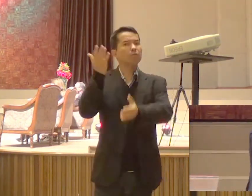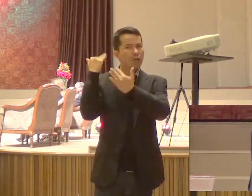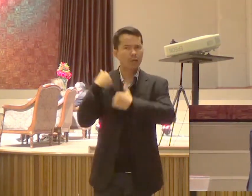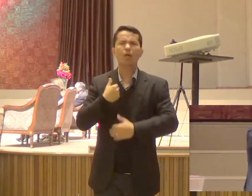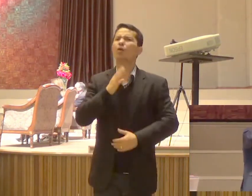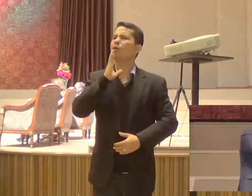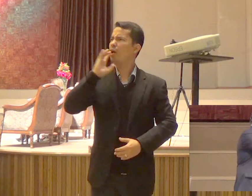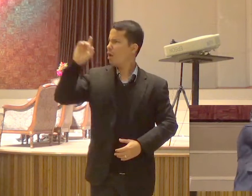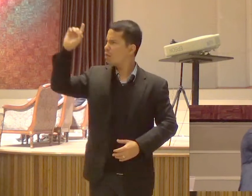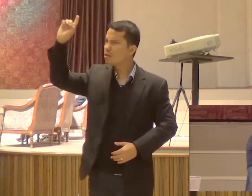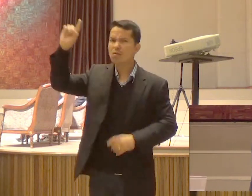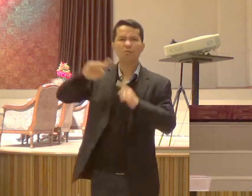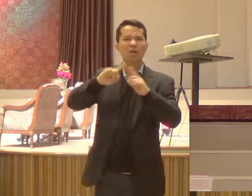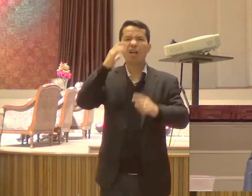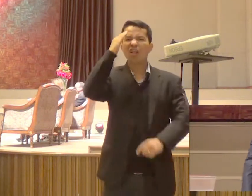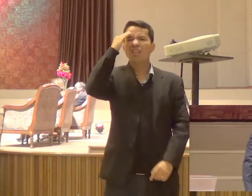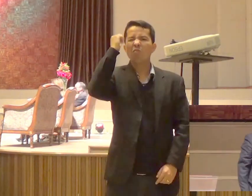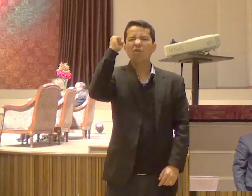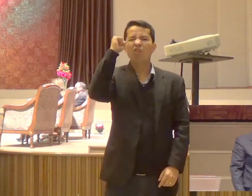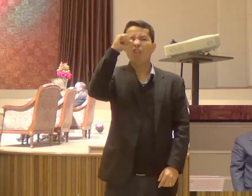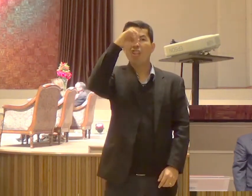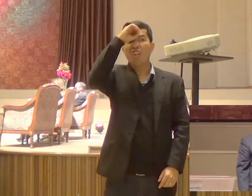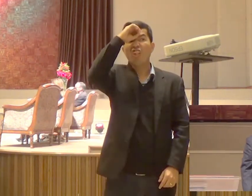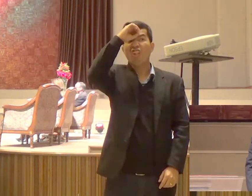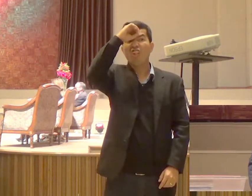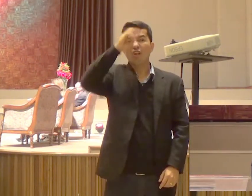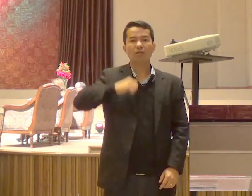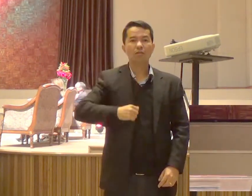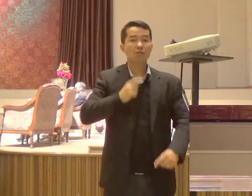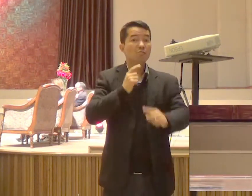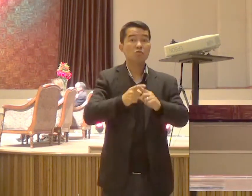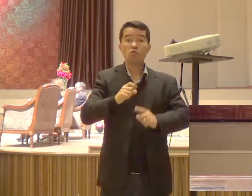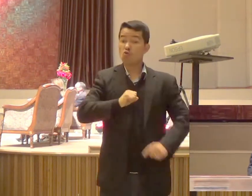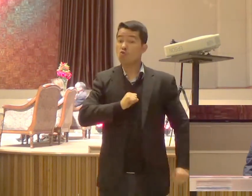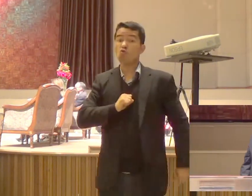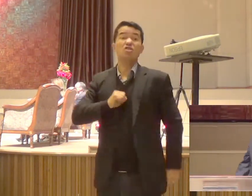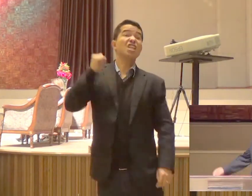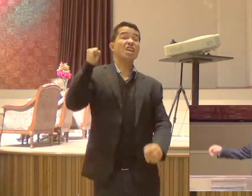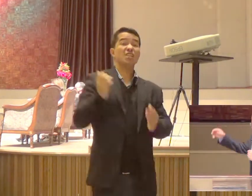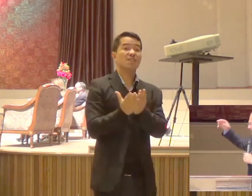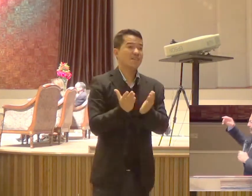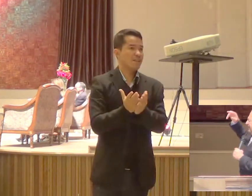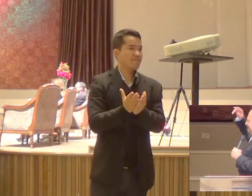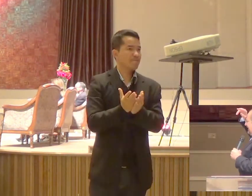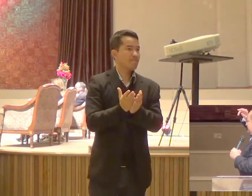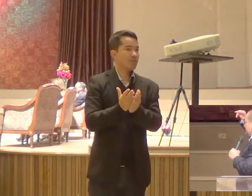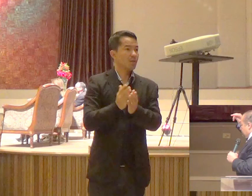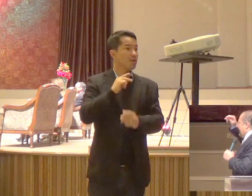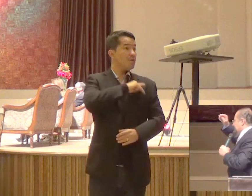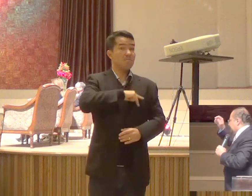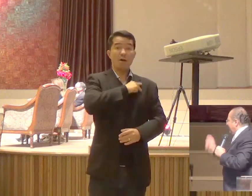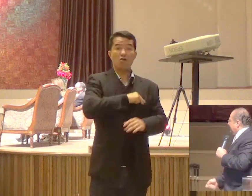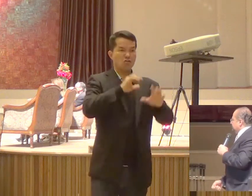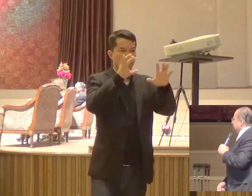Prender a todos Aqueles que chamavam Jesus Cristo De Deus Eu queria Prender esses Blasfemos